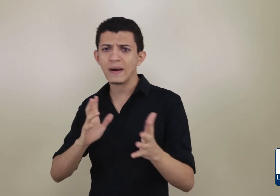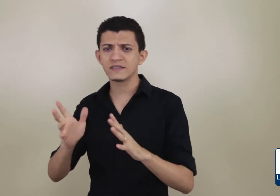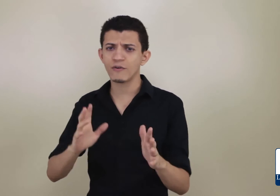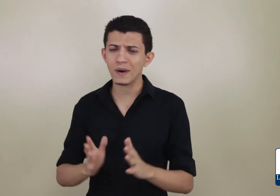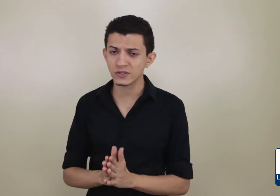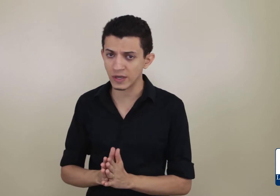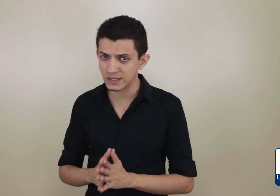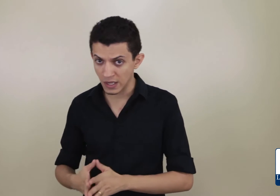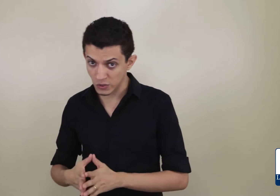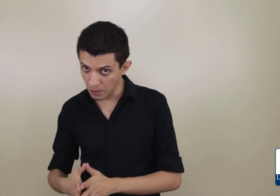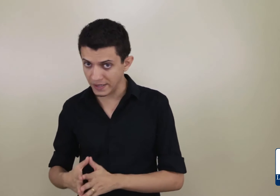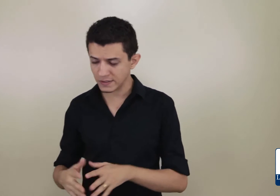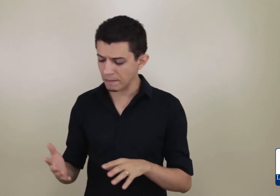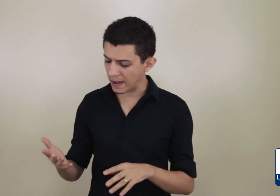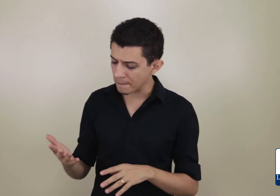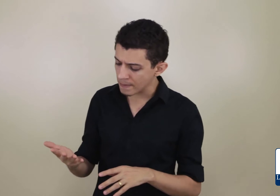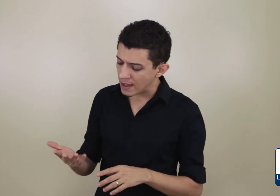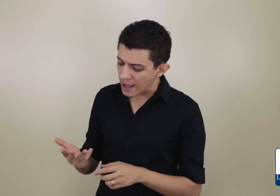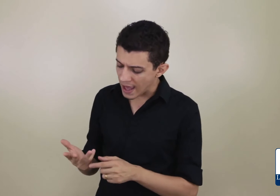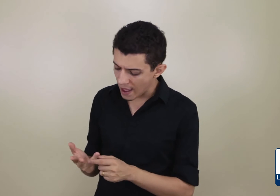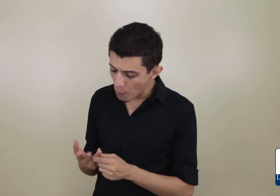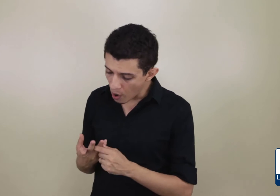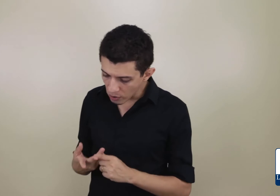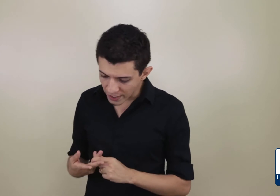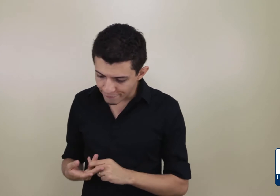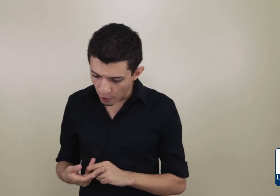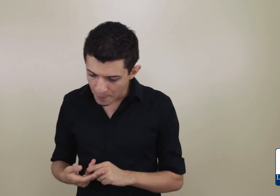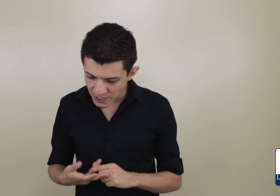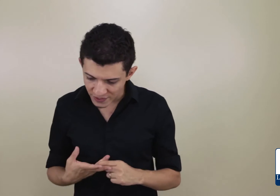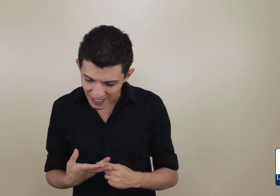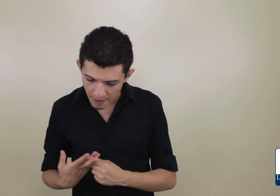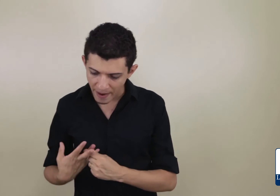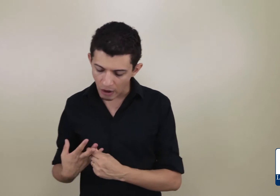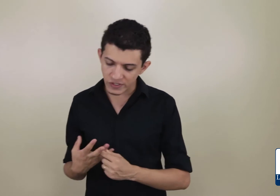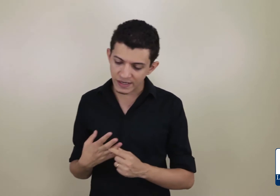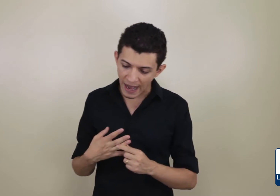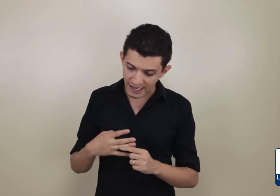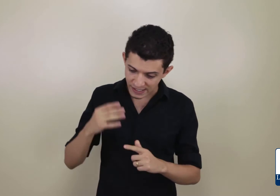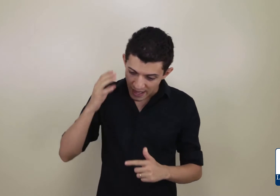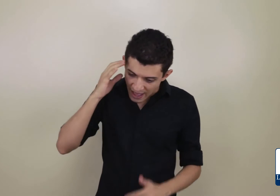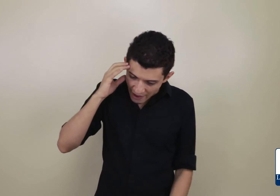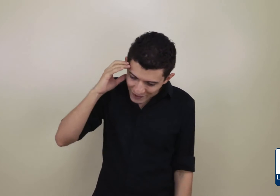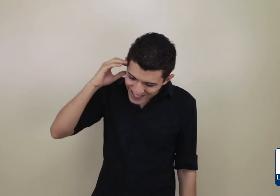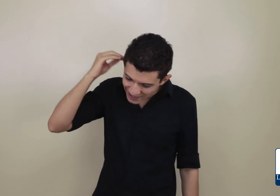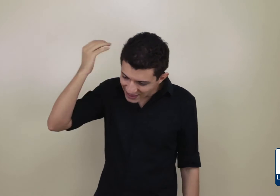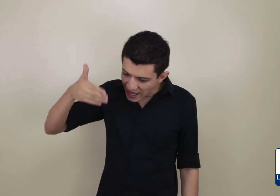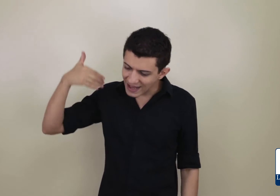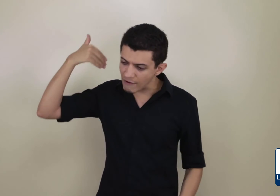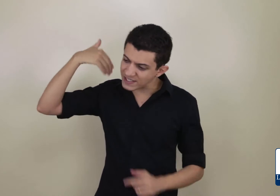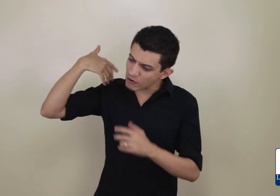mais informações sobre isso também. Uma outra forma de você lembrar os sinais é você treinar, você